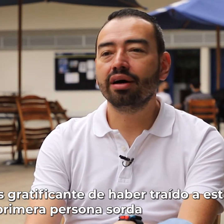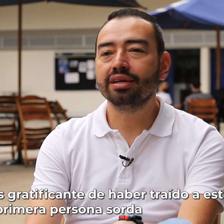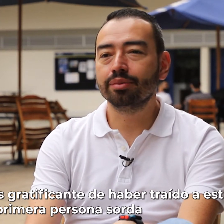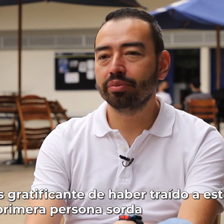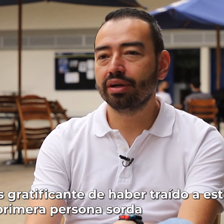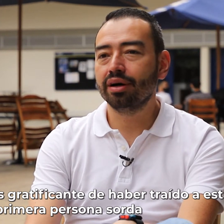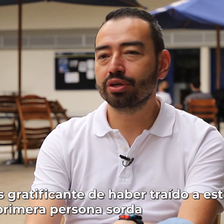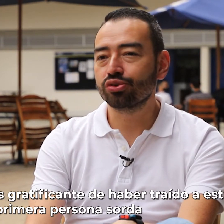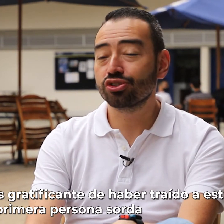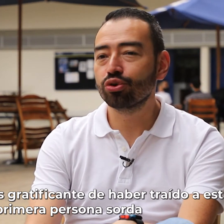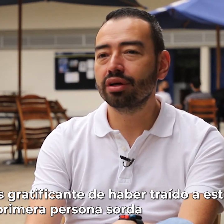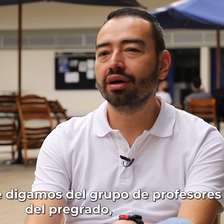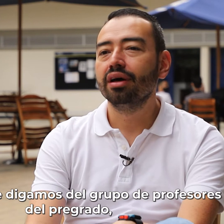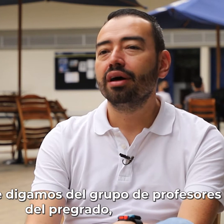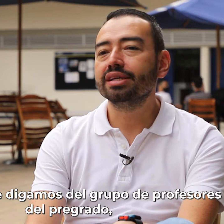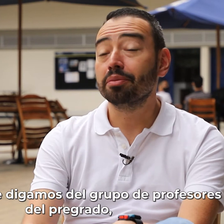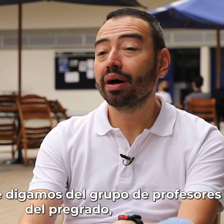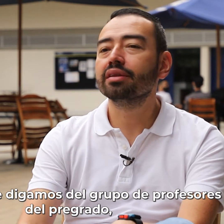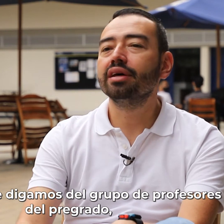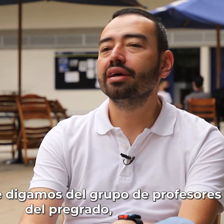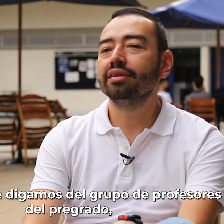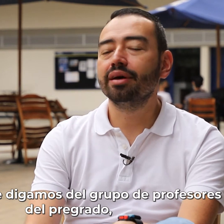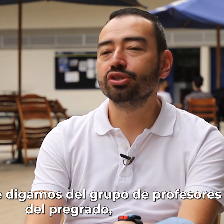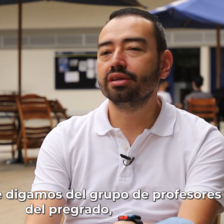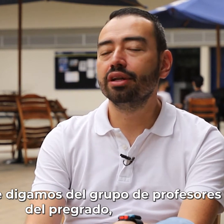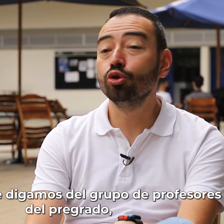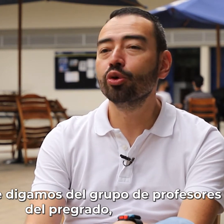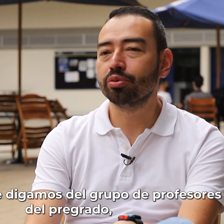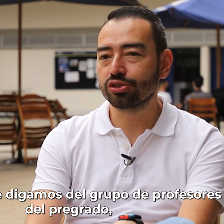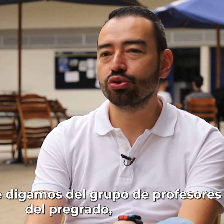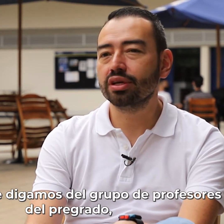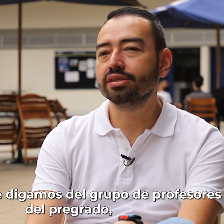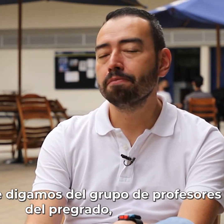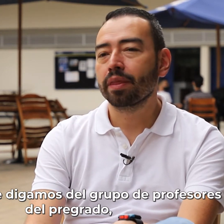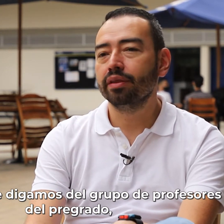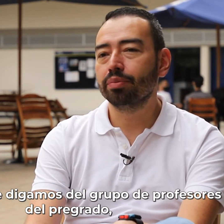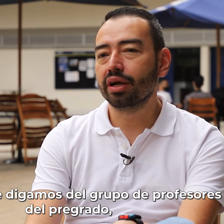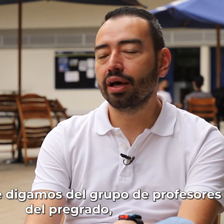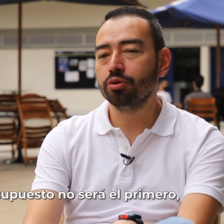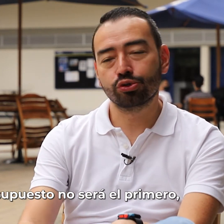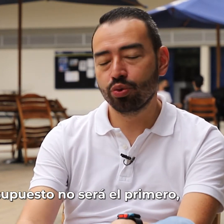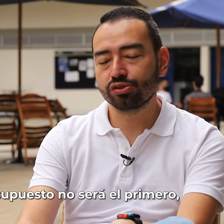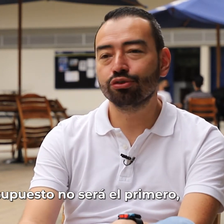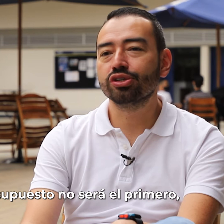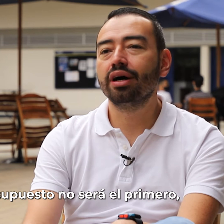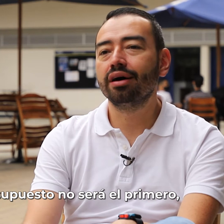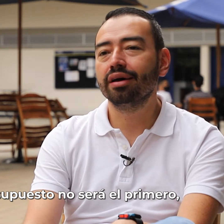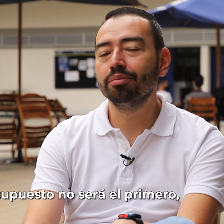esta primera persona sorda a ser parte de digamos así del grupo de profesores del pregrado y por supuesto no será el